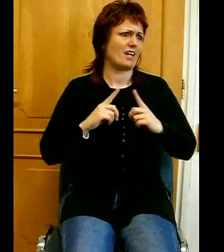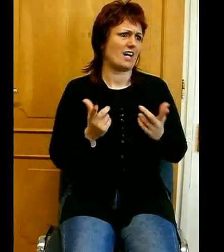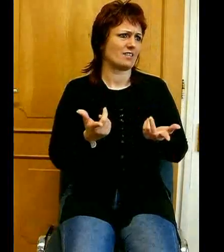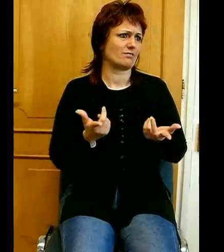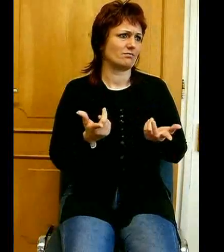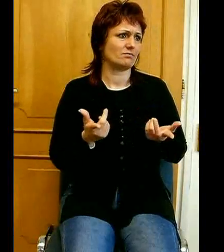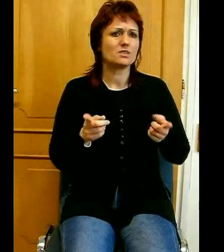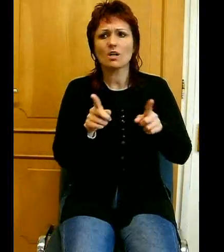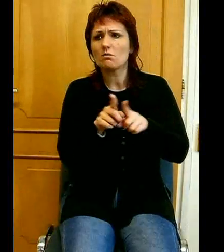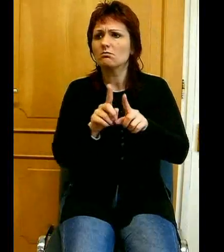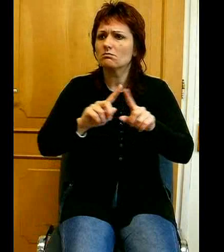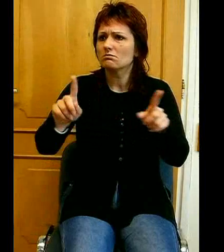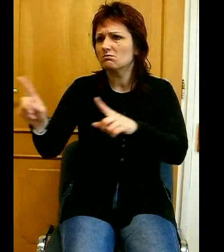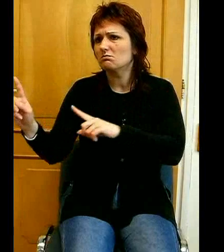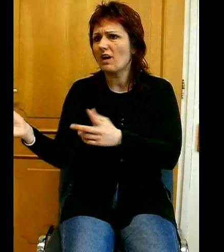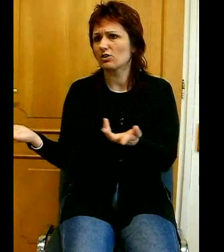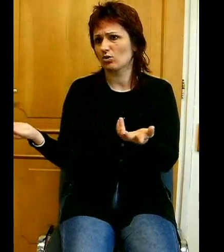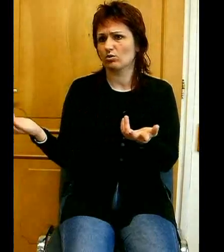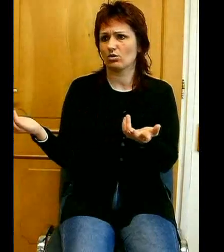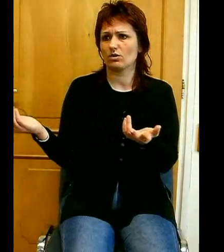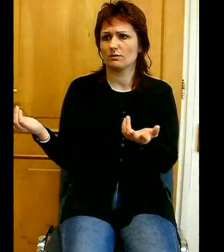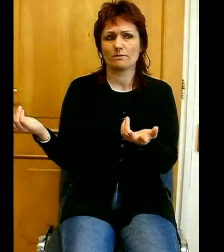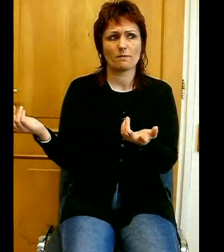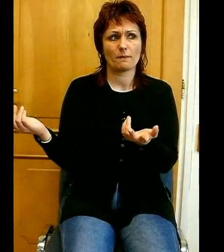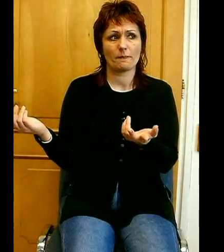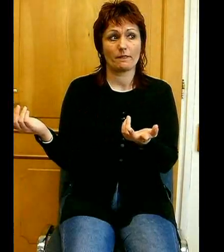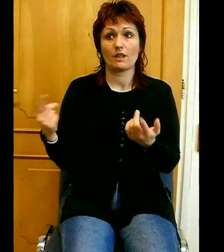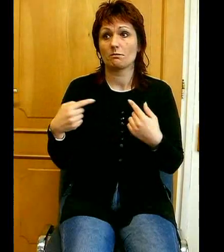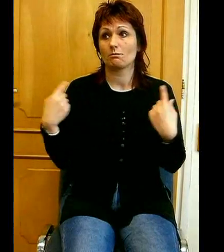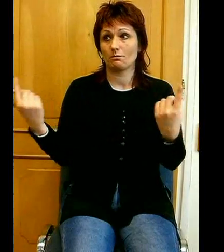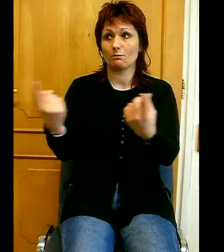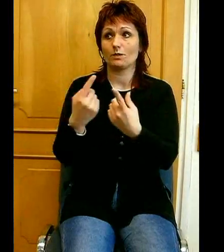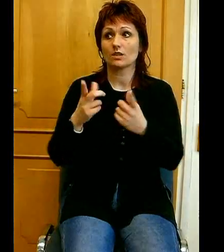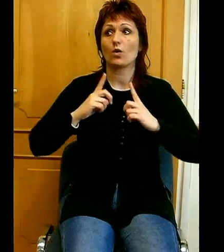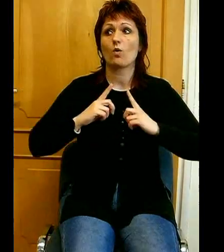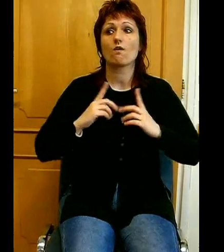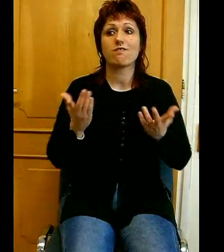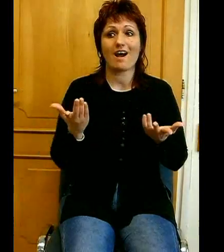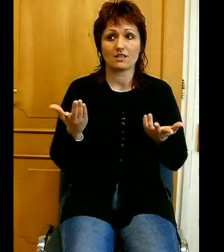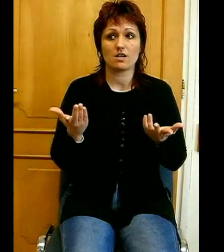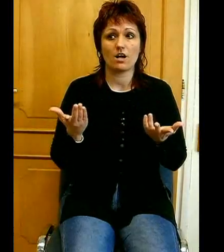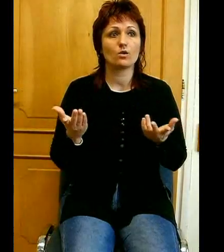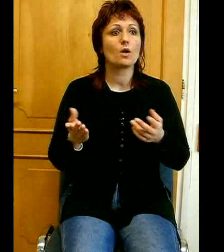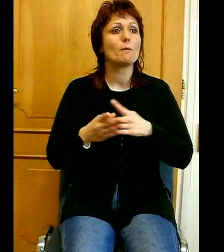számon tartanak vagy elválnak az emberek. Mitőlünk azt várja, hogy minden jó, amit megtehetünk,